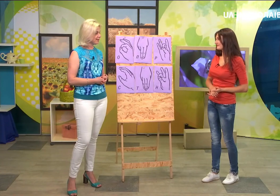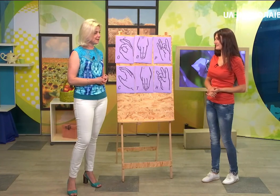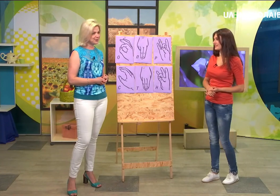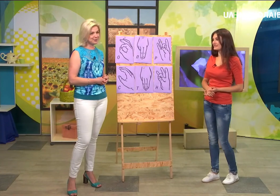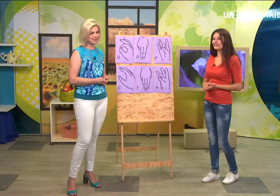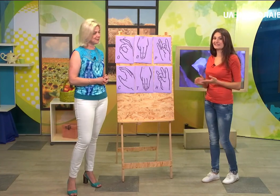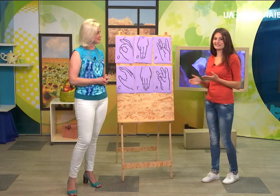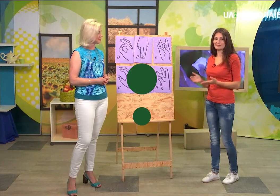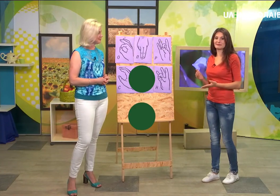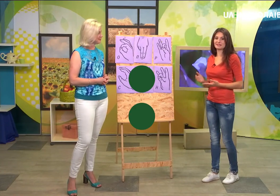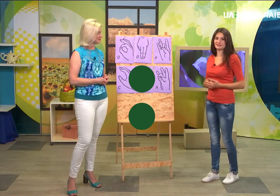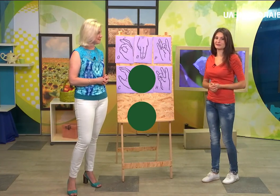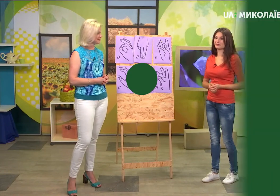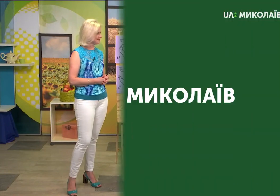Так, Вставати так само і ближче один до одного.